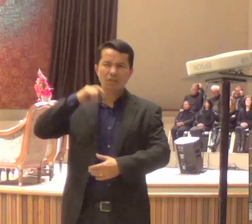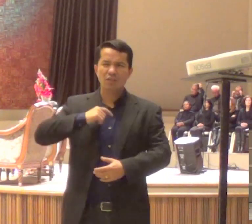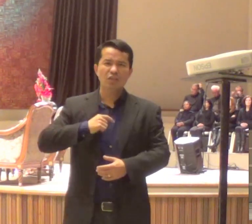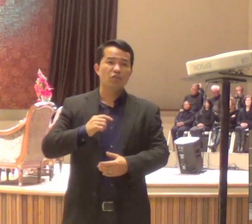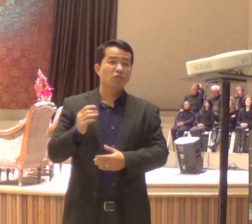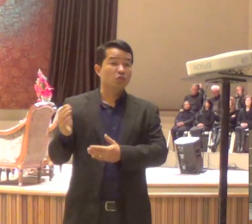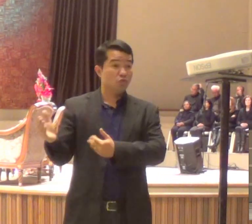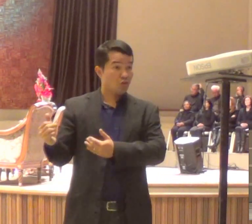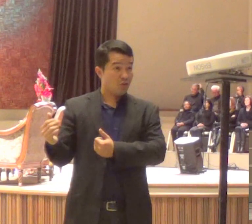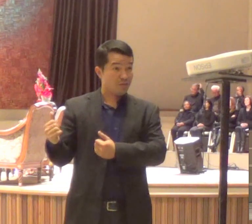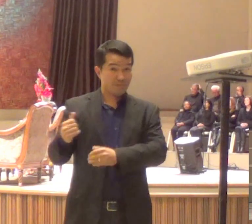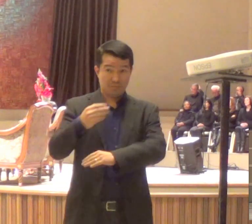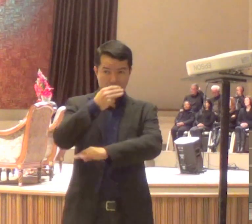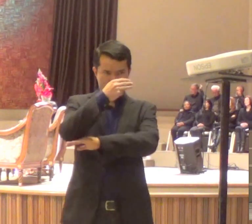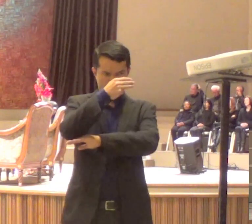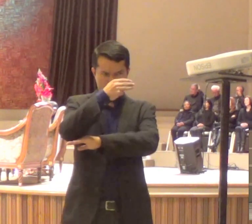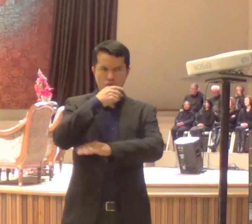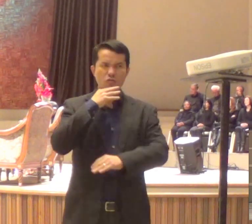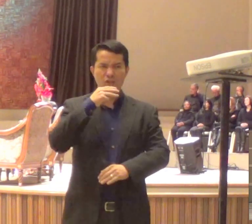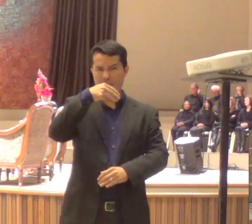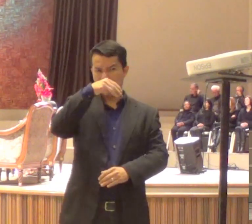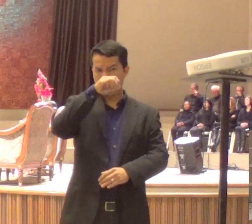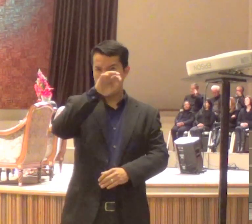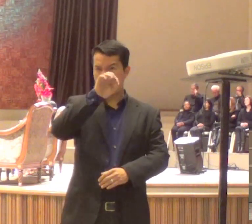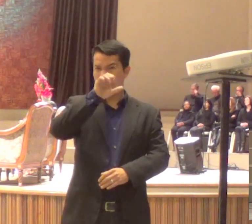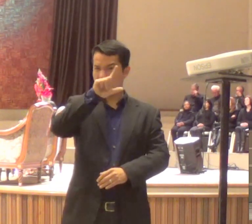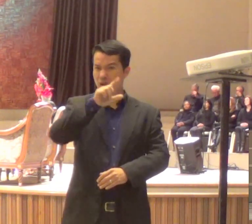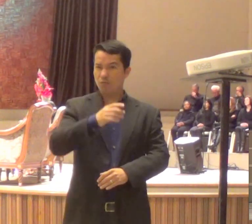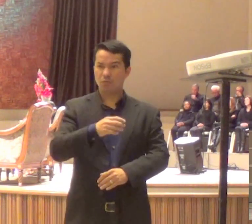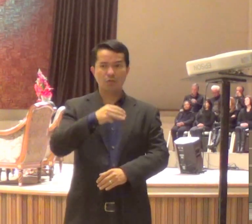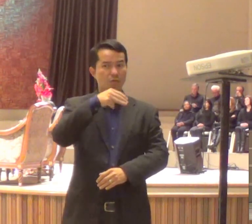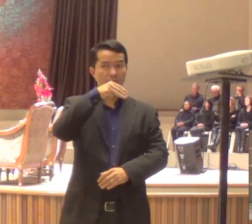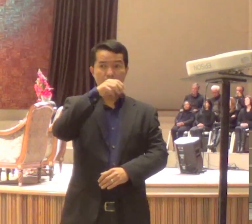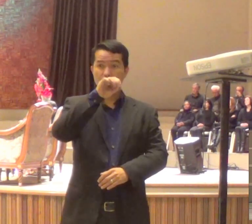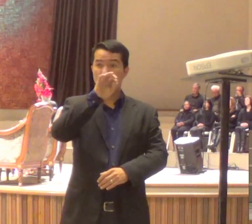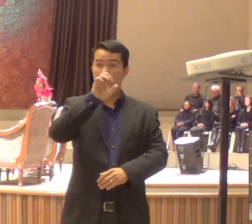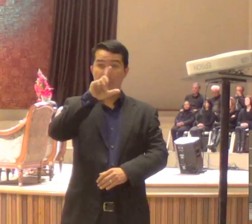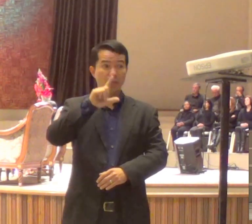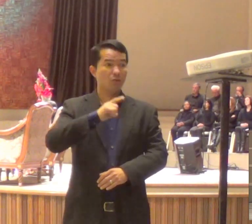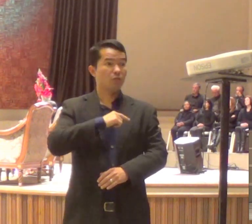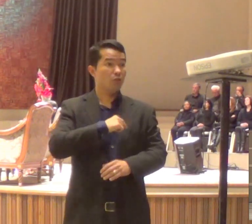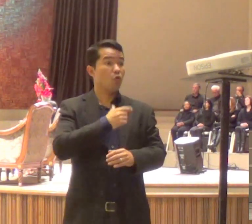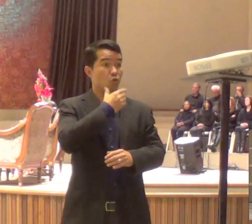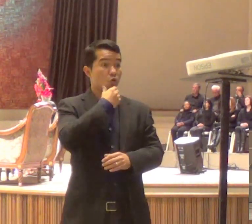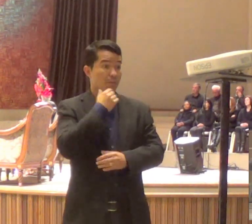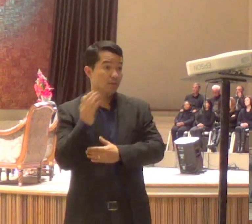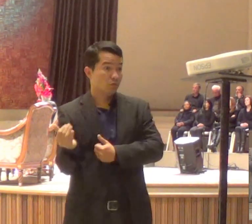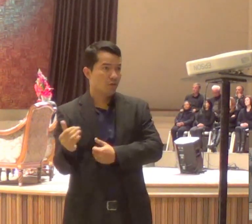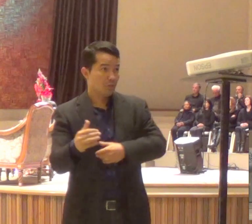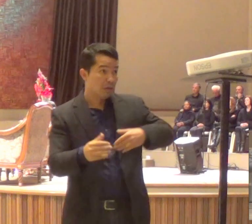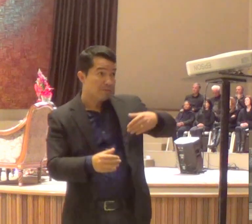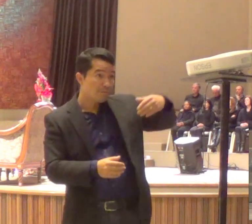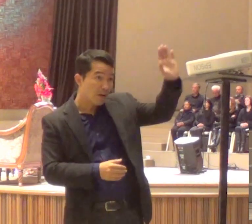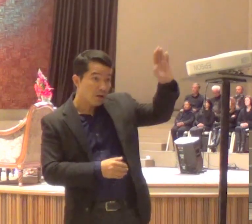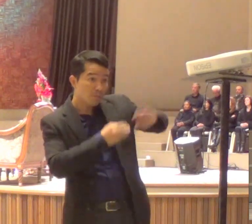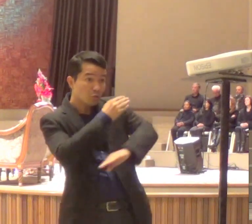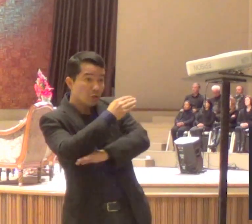moça, e Deus tocou o coração do meu filho, ele ficou muito angustiado, preocupado com esse menino, e começou a